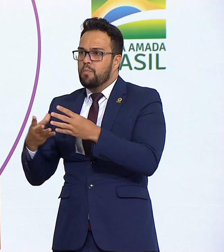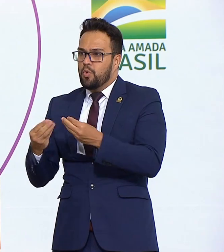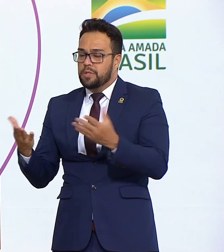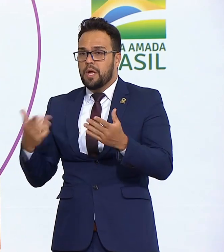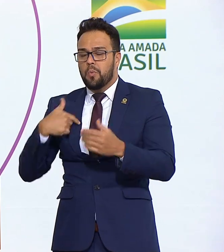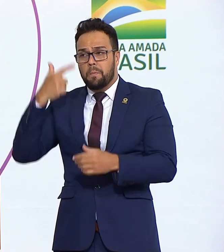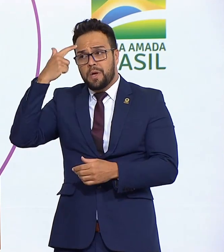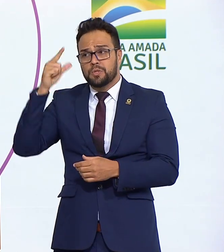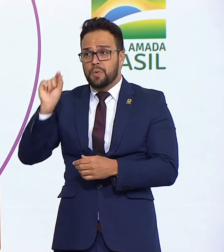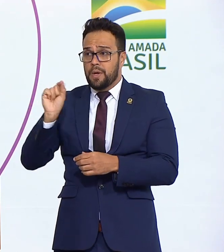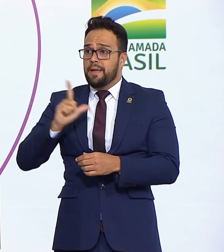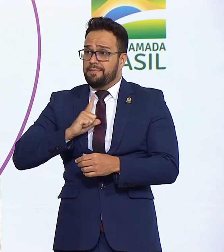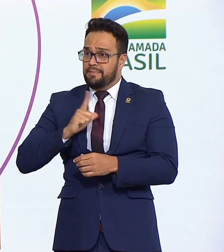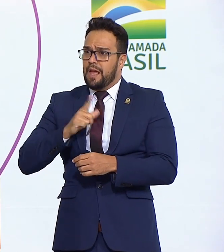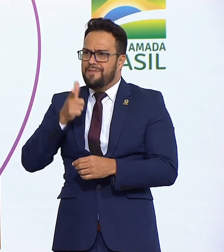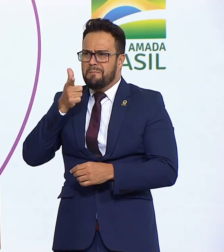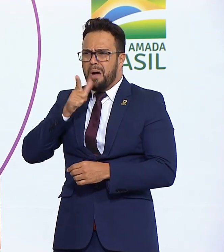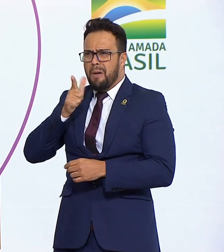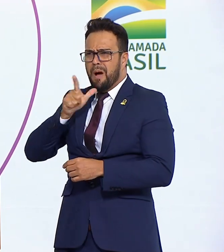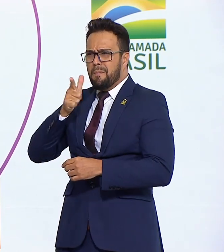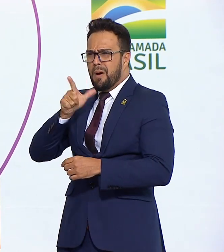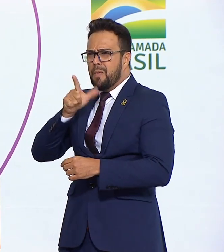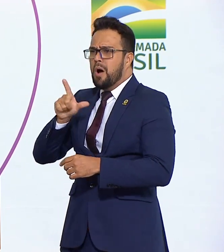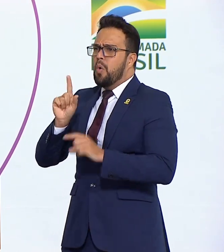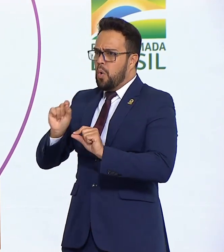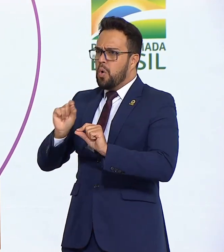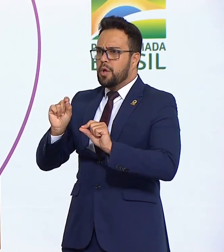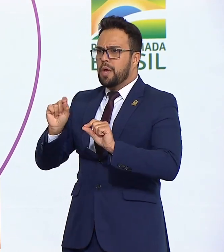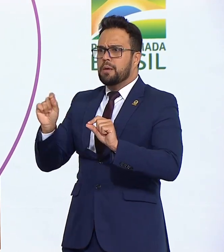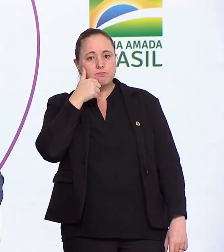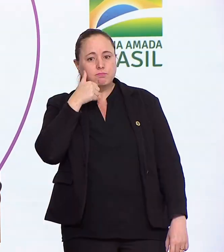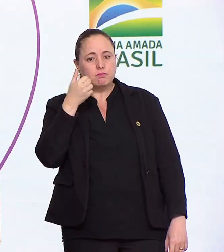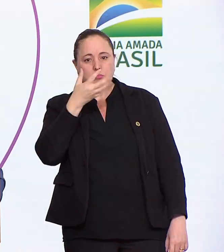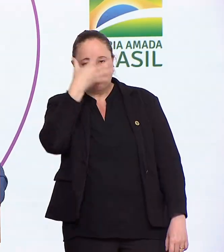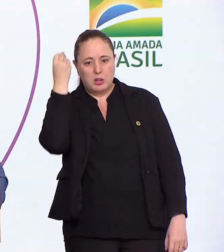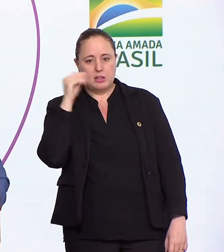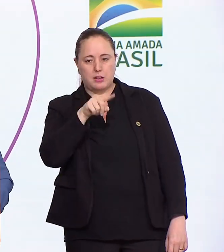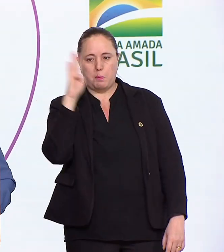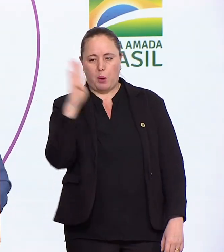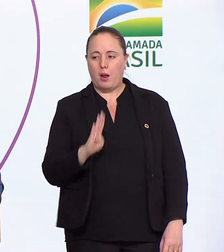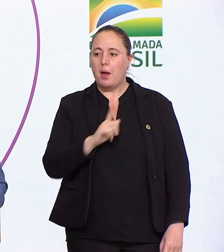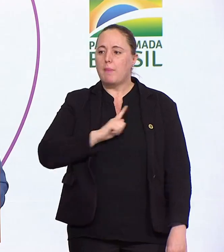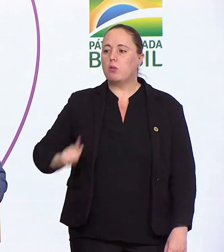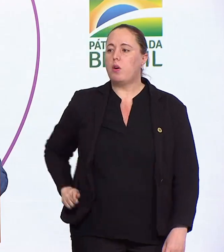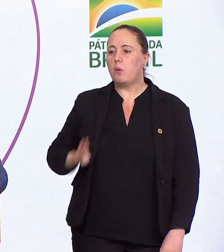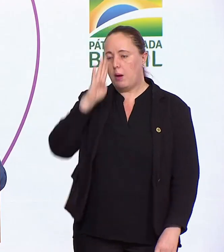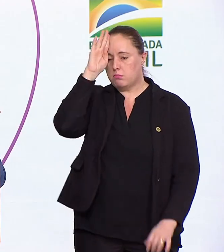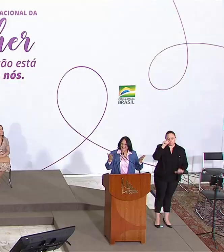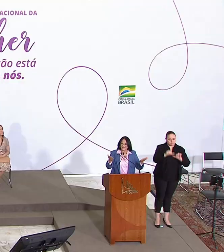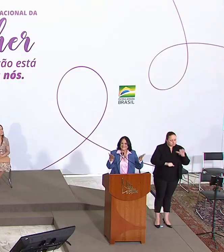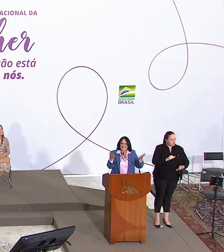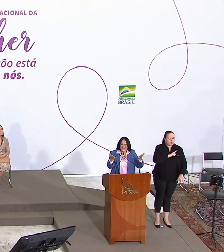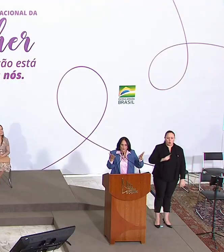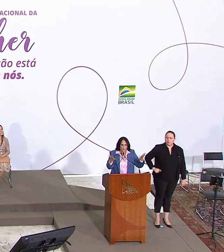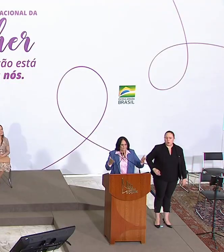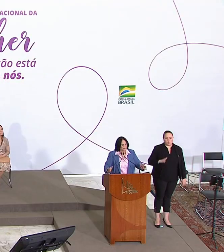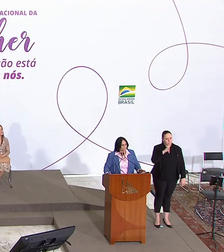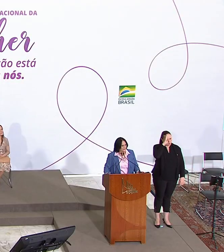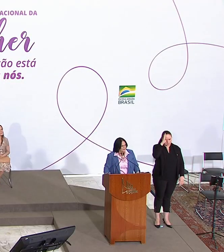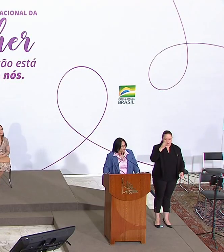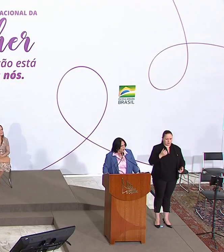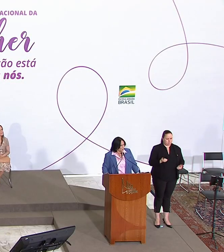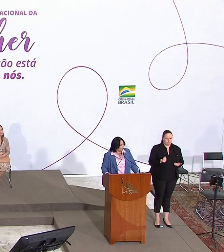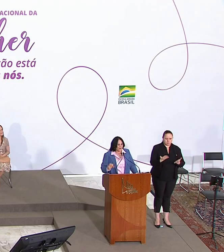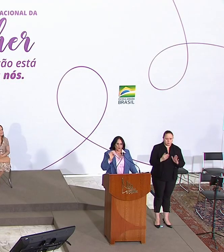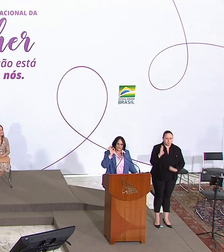houve muitas conquistas, conquistas extraordinárias. A ministra da Mulher, Família e Direitos Humanos, Damaris Alves,